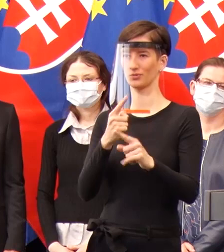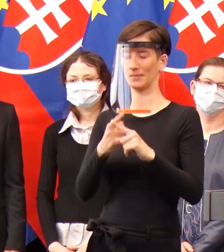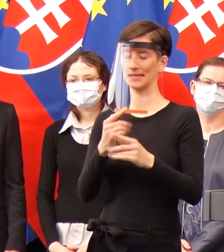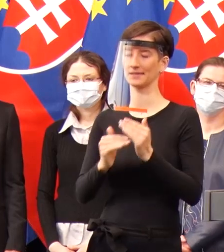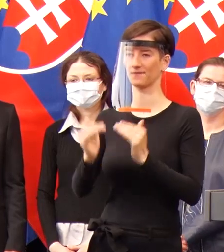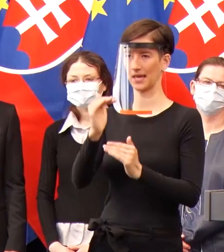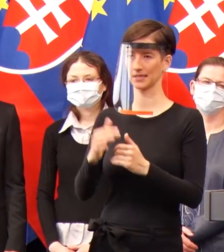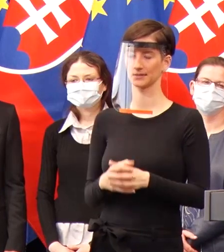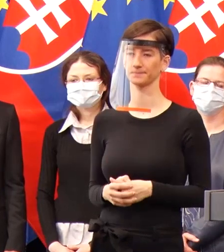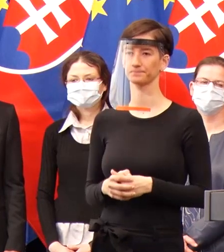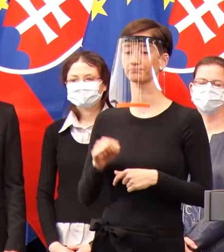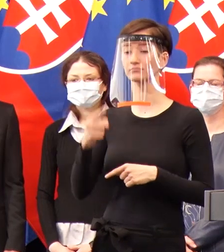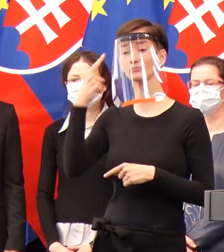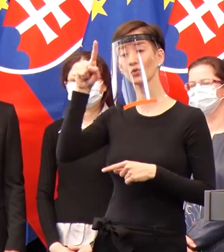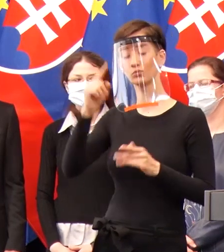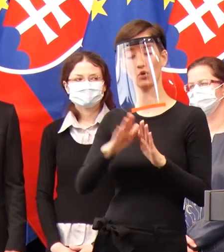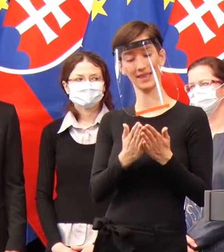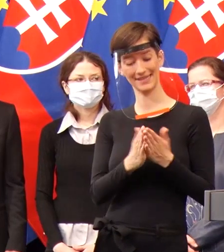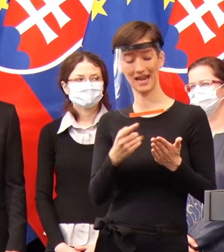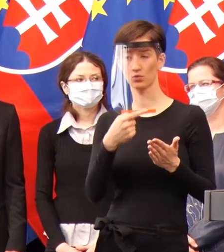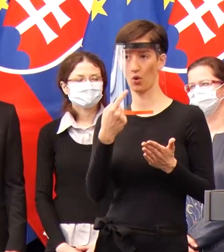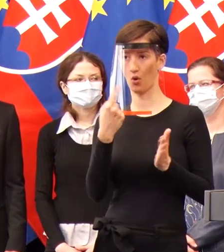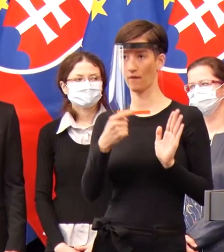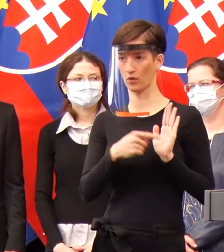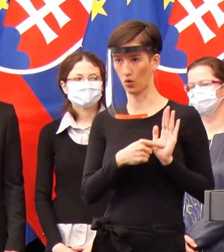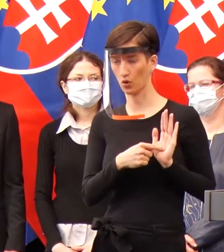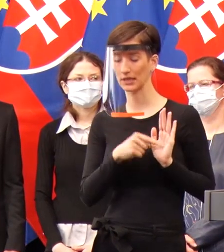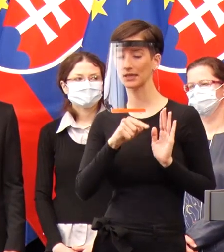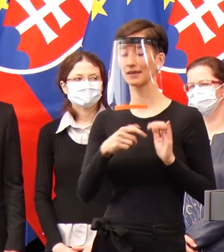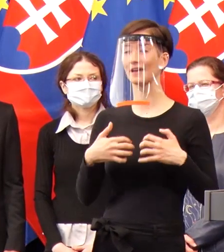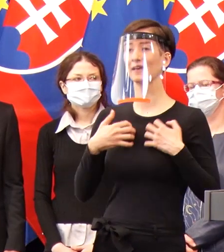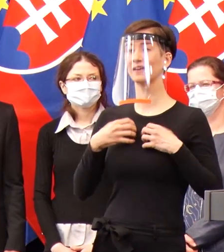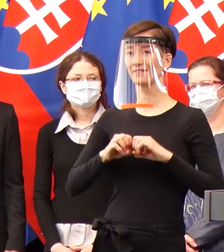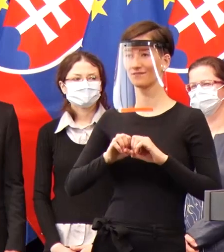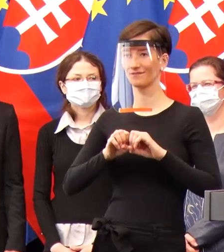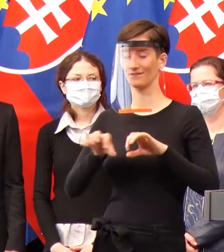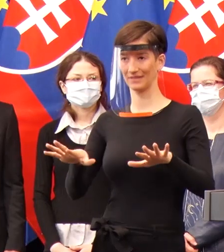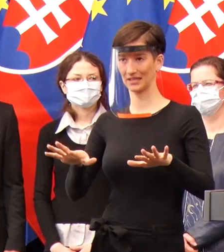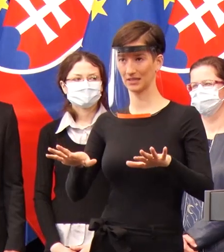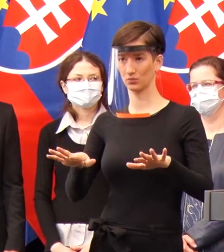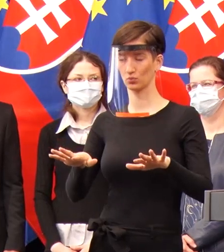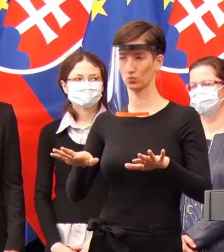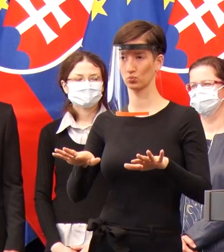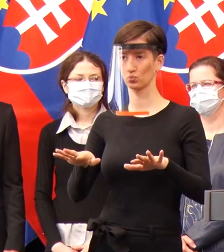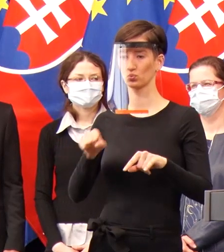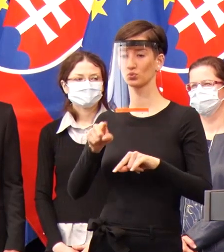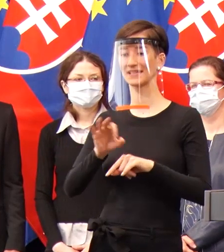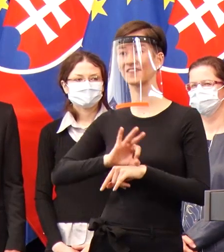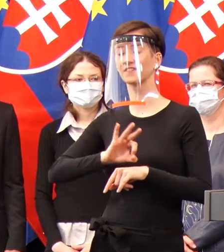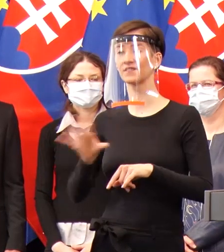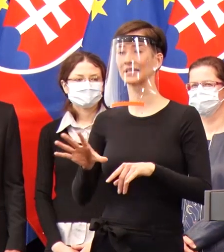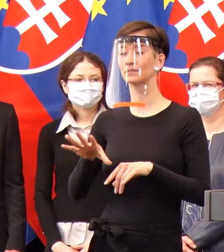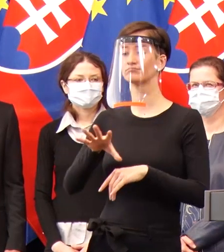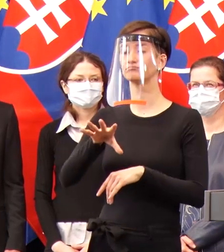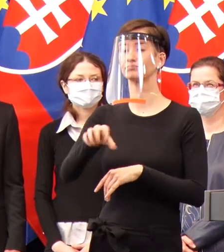že týmito testami možno zachytiť vírus deň alebo dva pred prvými symptómami.